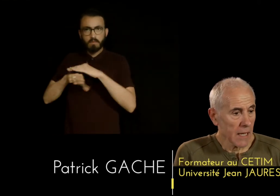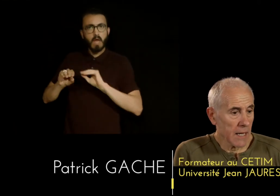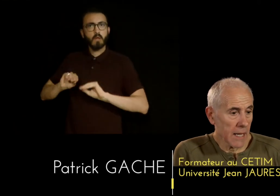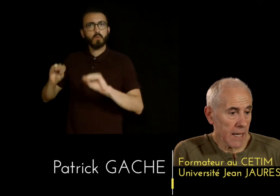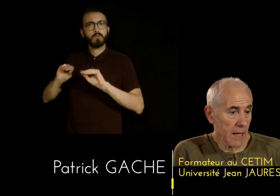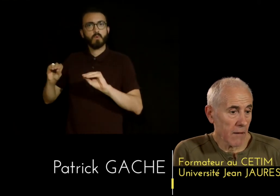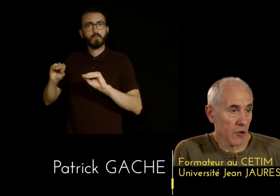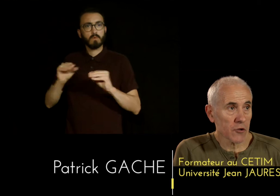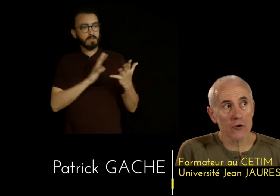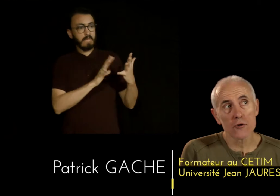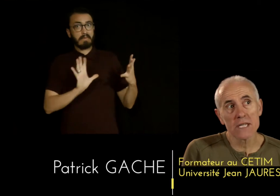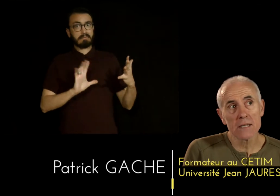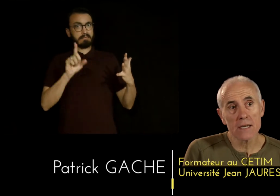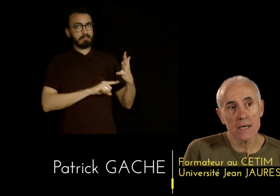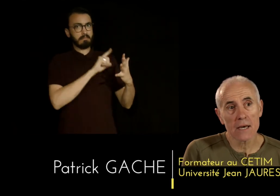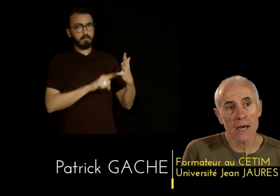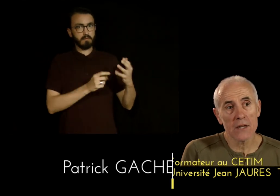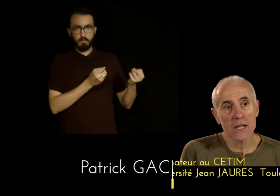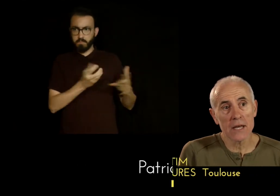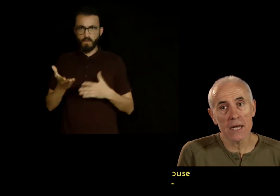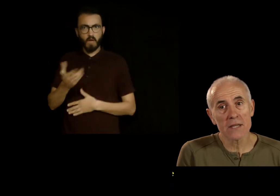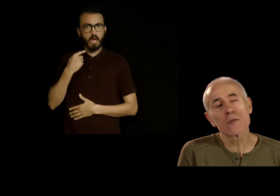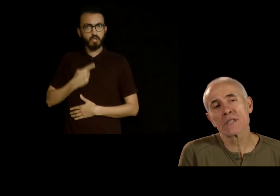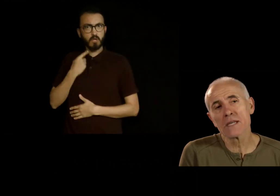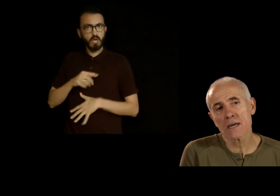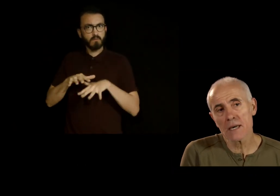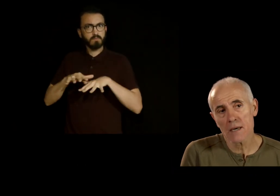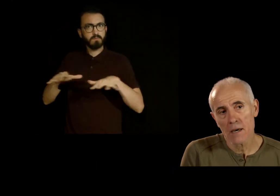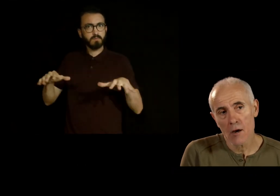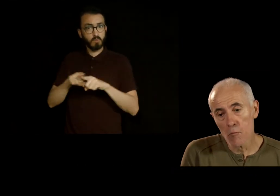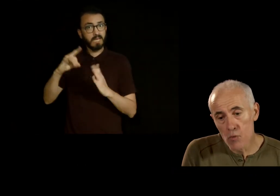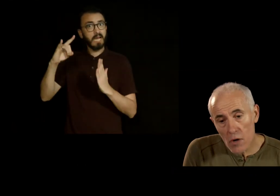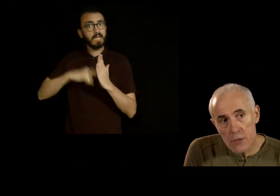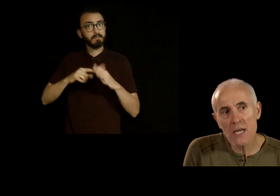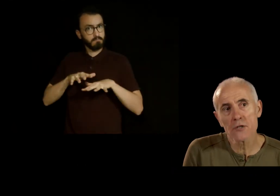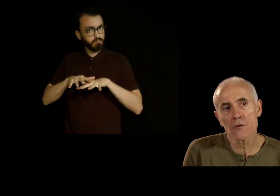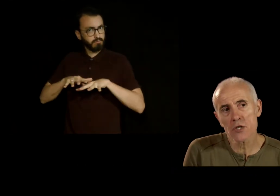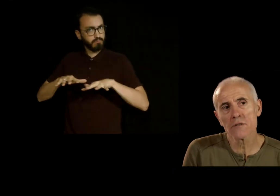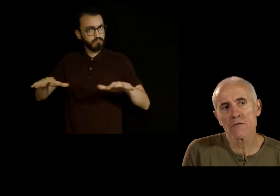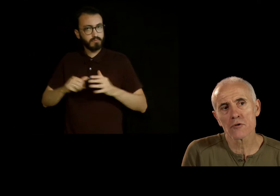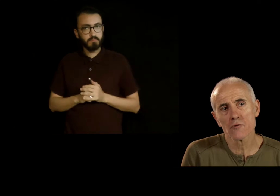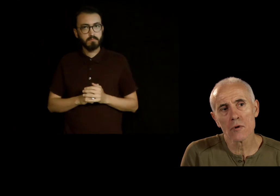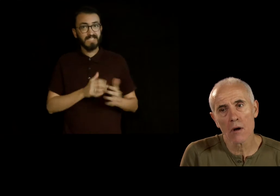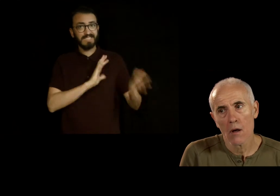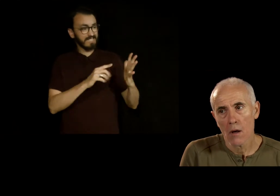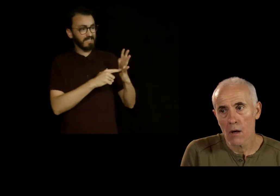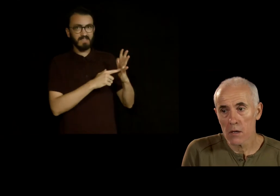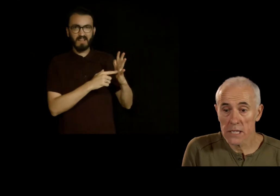Et dans notre société, elle est déconsidérée pour l'éducation des jeunes enfants sourds, ce qui